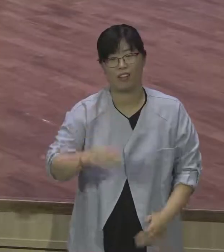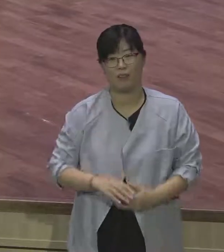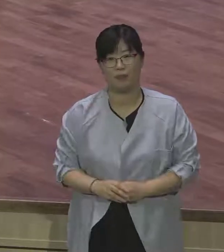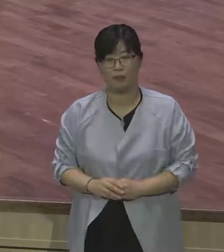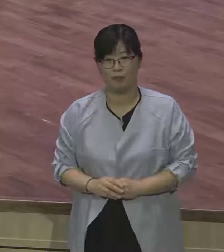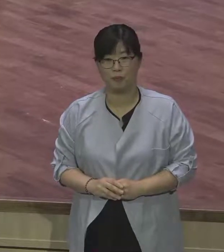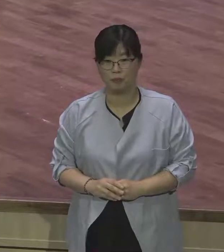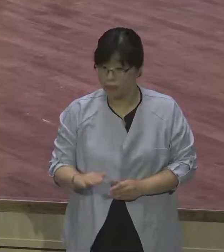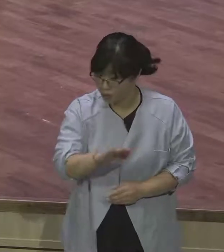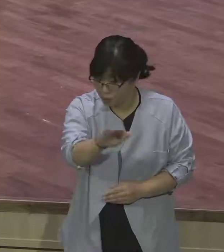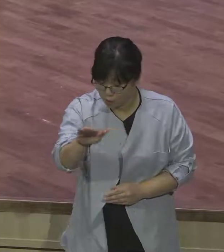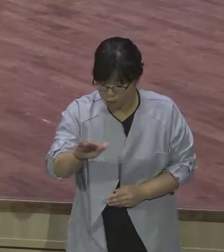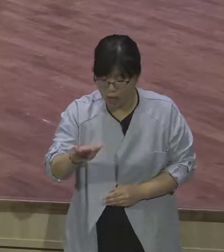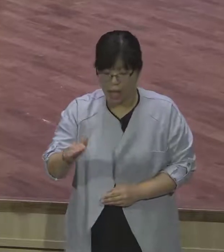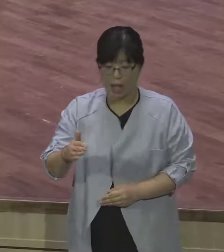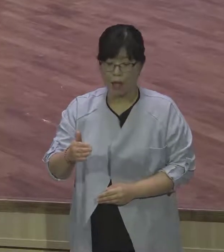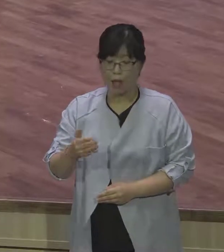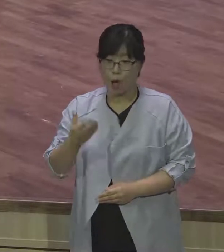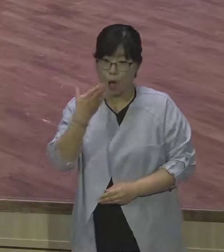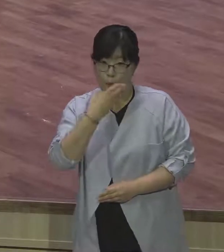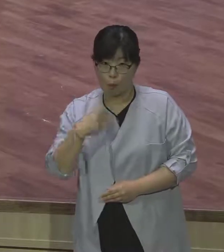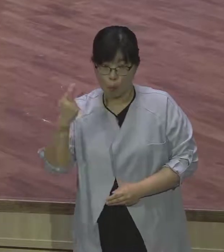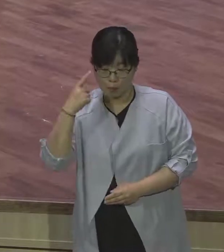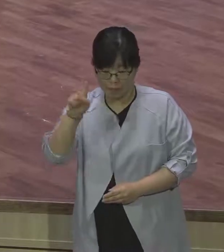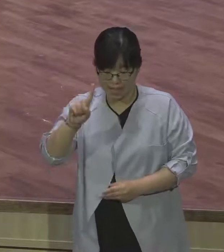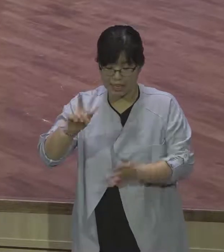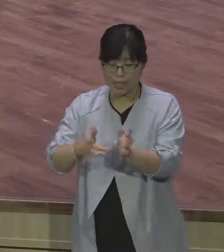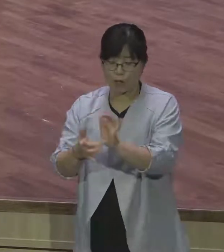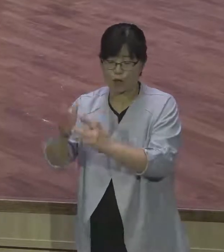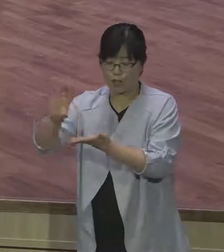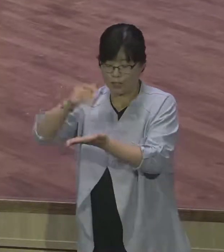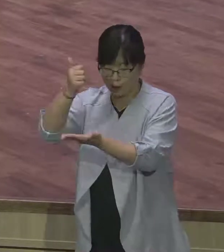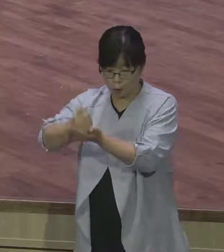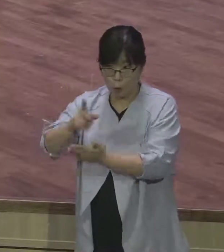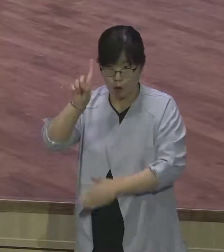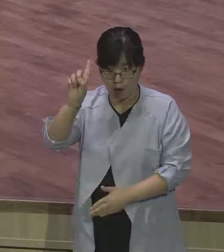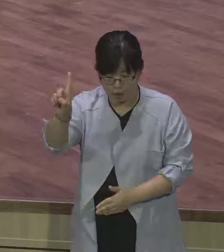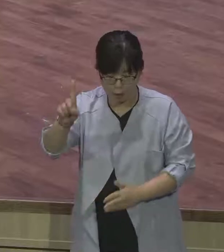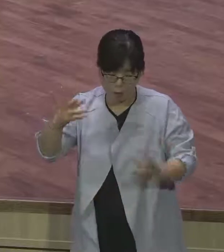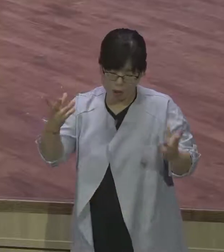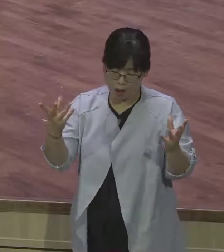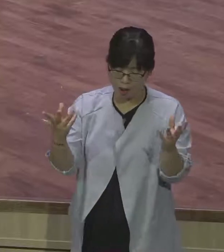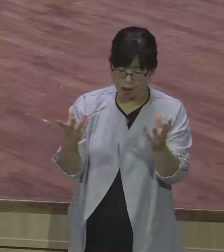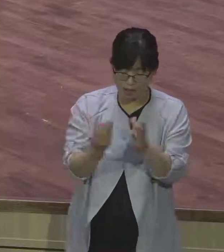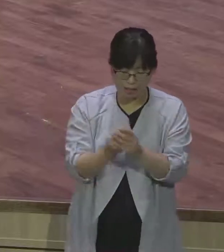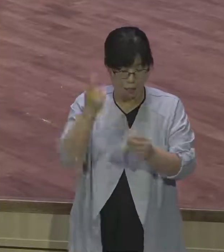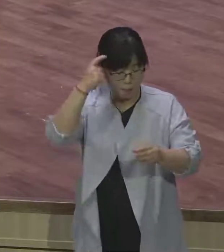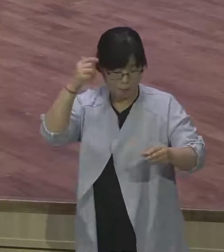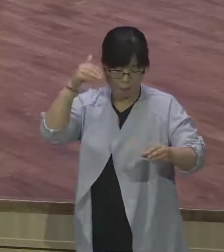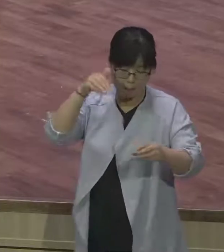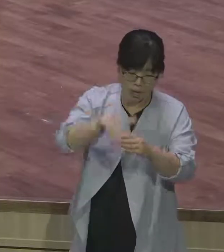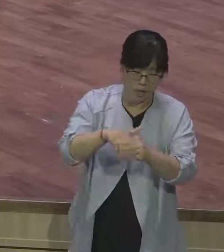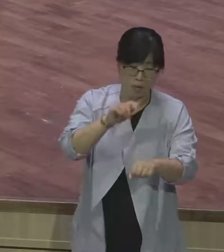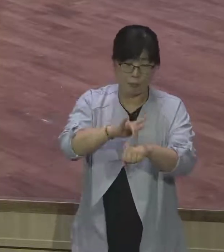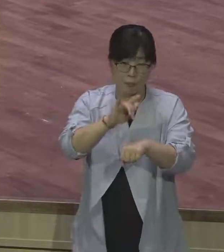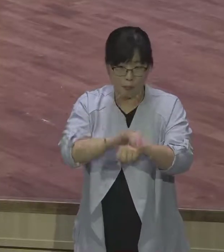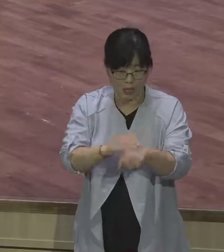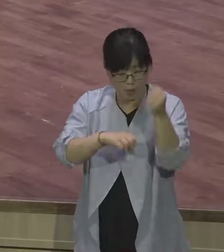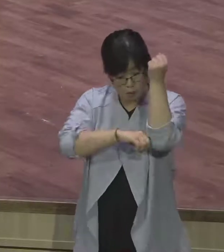다시 말하면 예수가 나의 그리스도로 각인 뿌리 체질이 되지 않으면 삶의